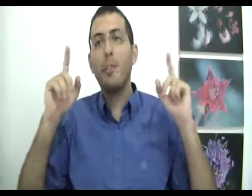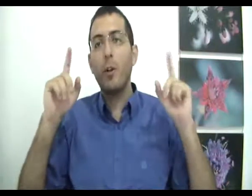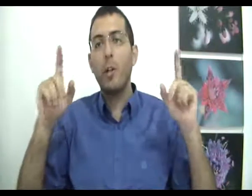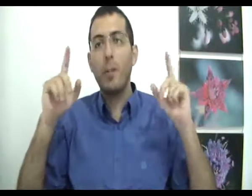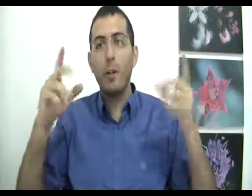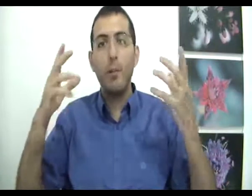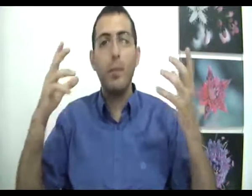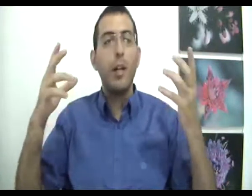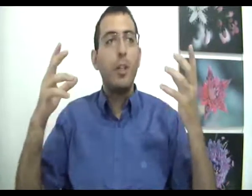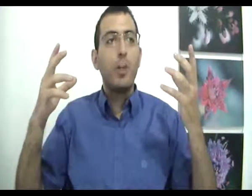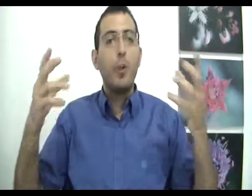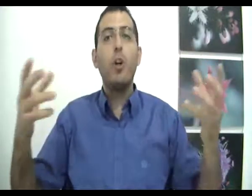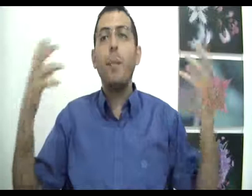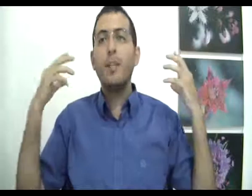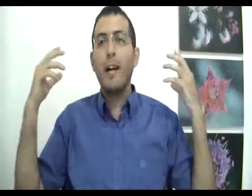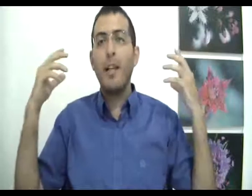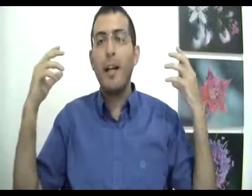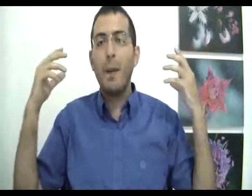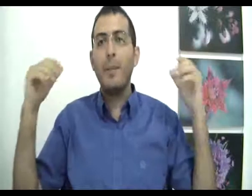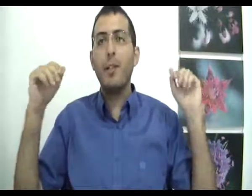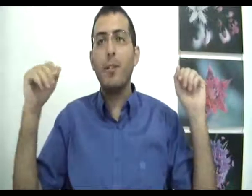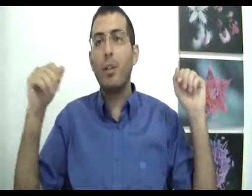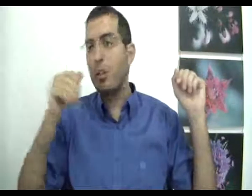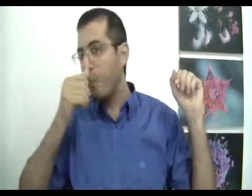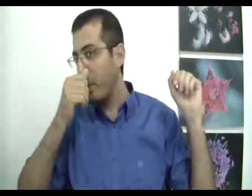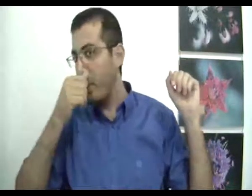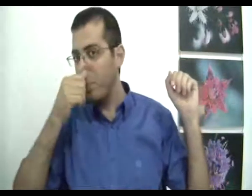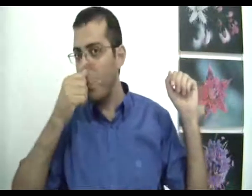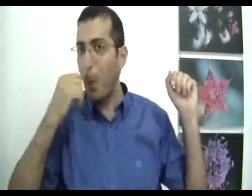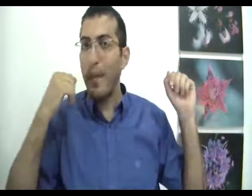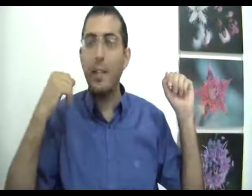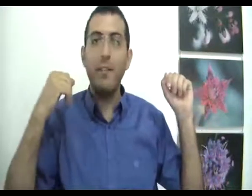למקום שבו כל מה שקרה לך איפה, אתה חווה אותו כטוב אמיתי. ועכשיו,